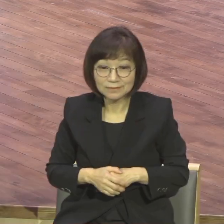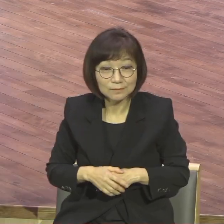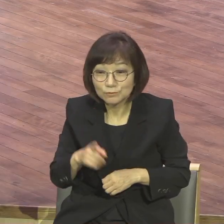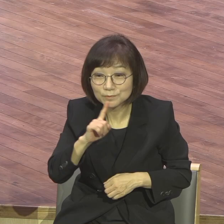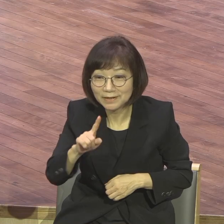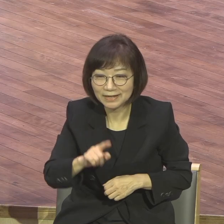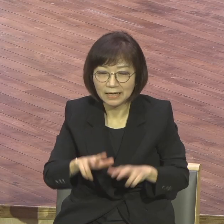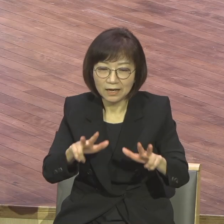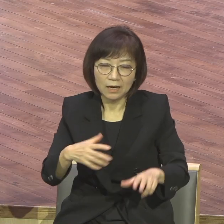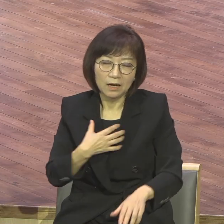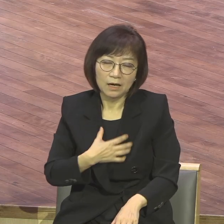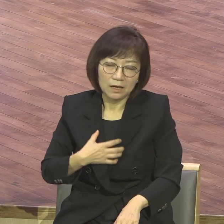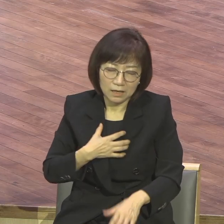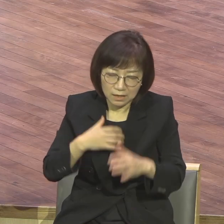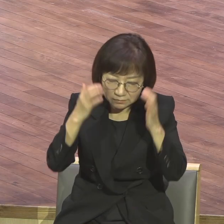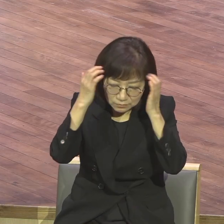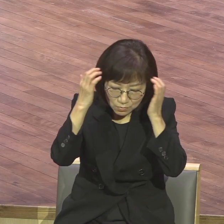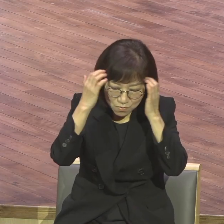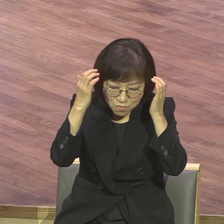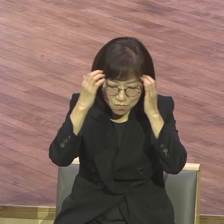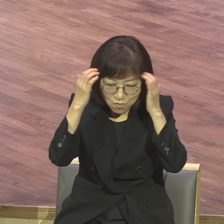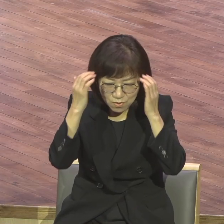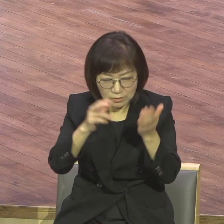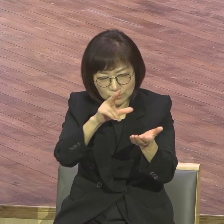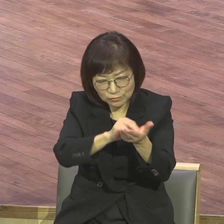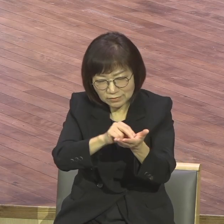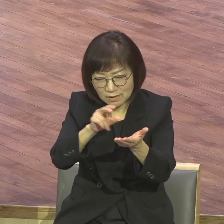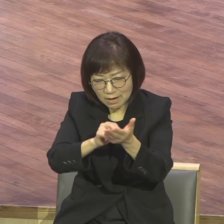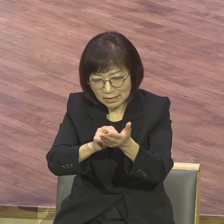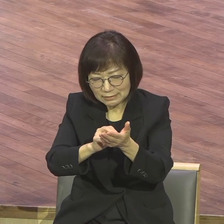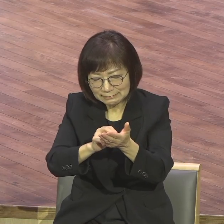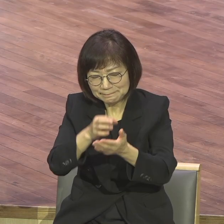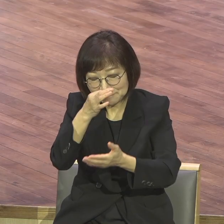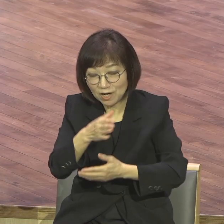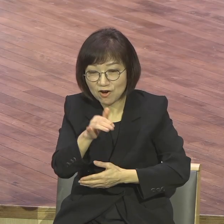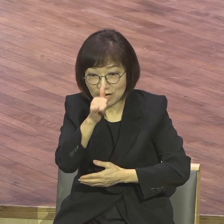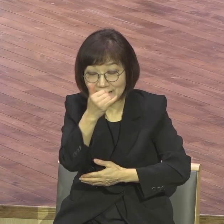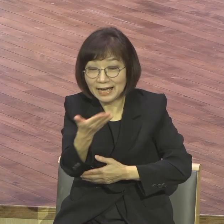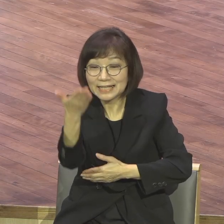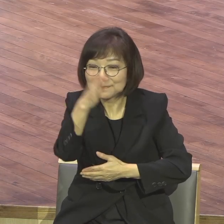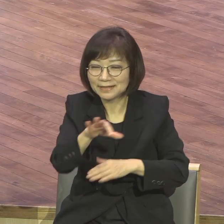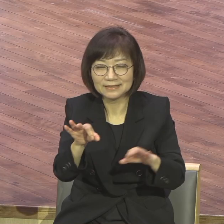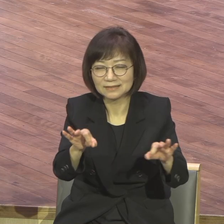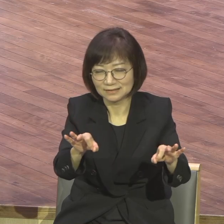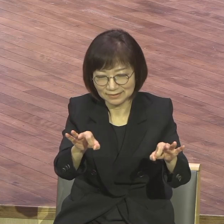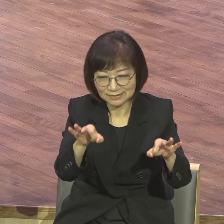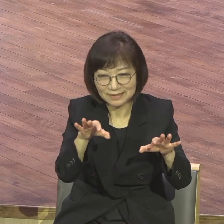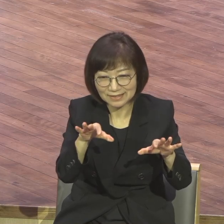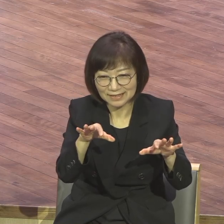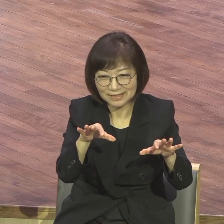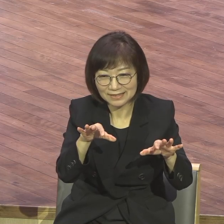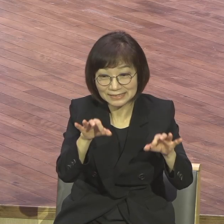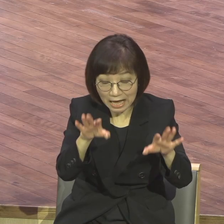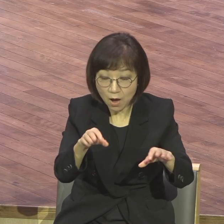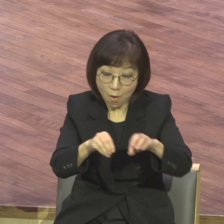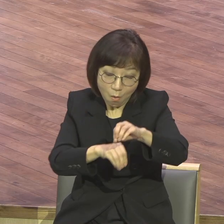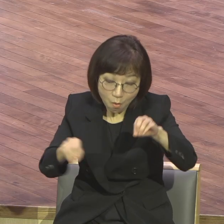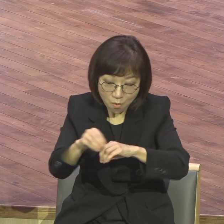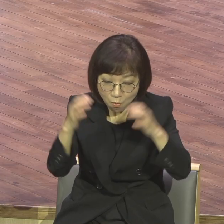고난과 역경이 엄청나게 다가오지만 그거 잠깐이야. 오히려 그 고난 통해서 크게